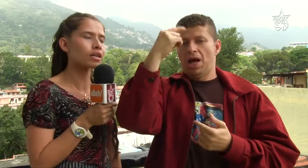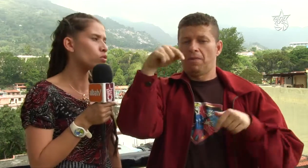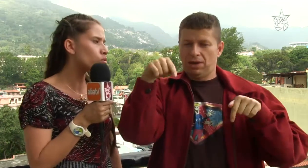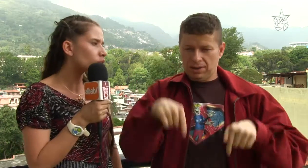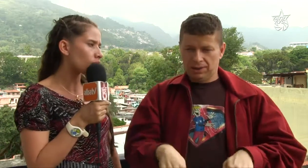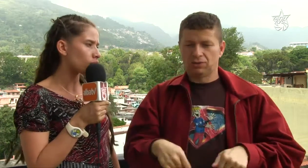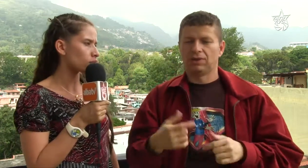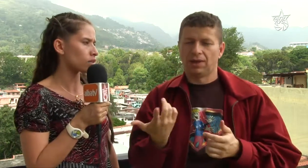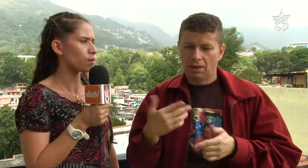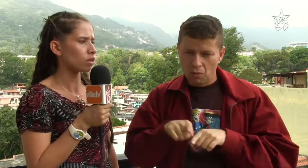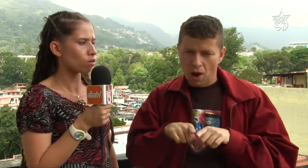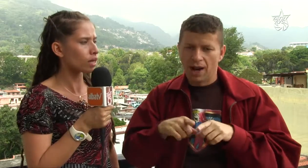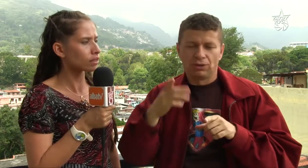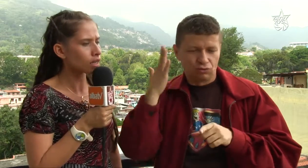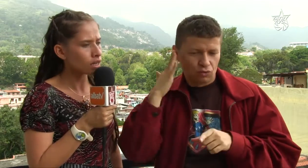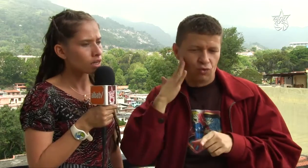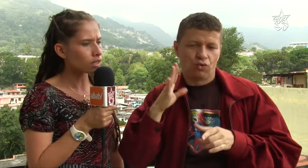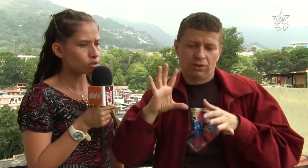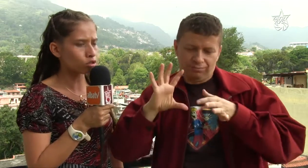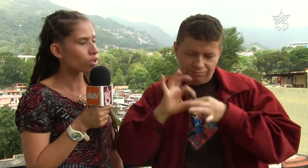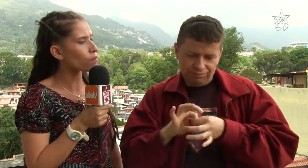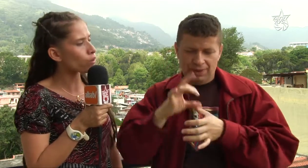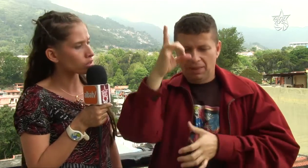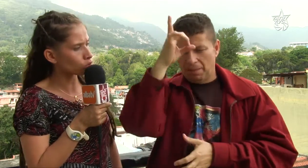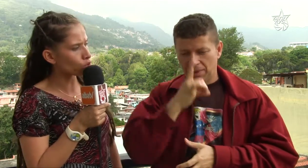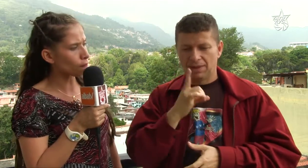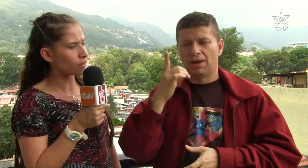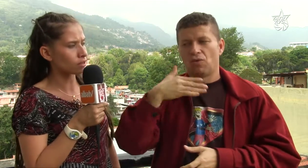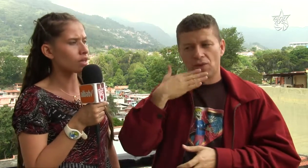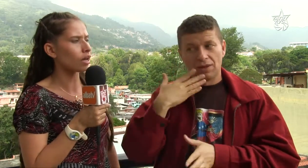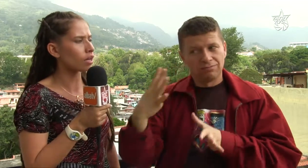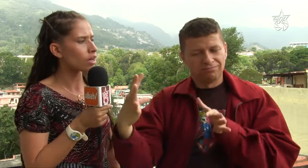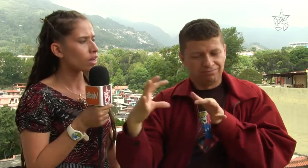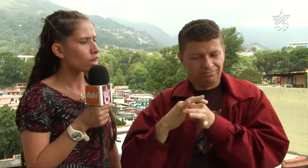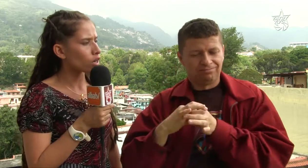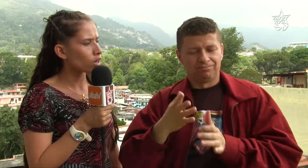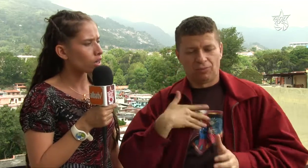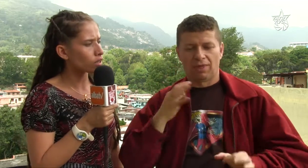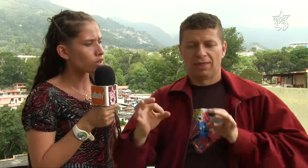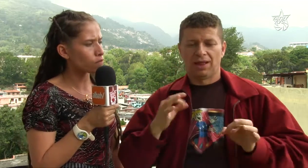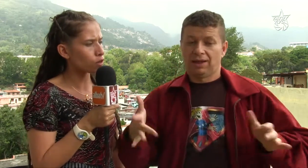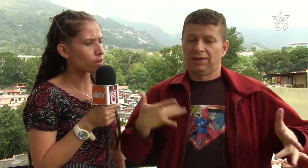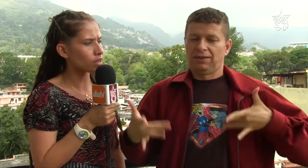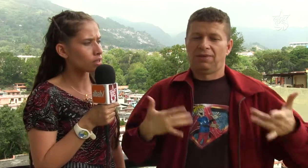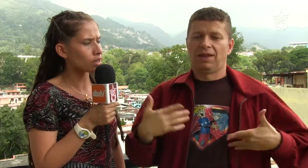que nunca se ha visto antes que el sordo demuestre sus capacidades de forma teatral.